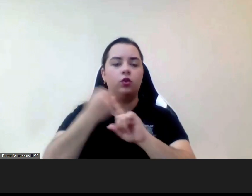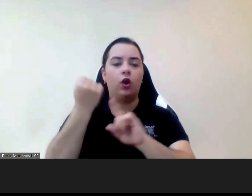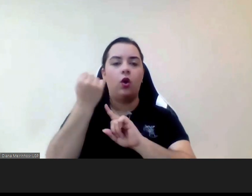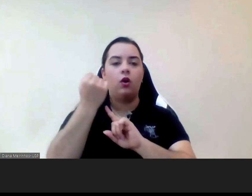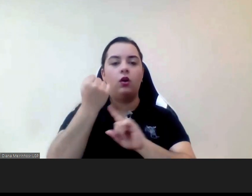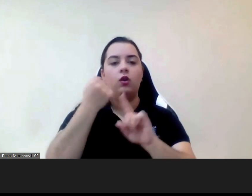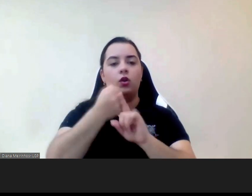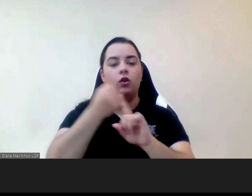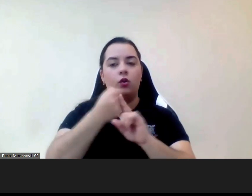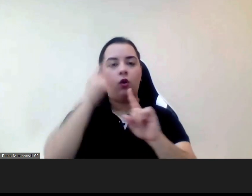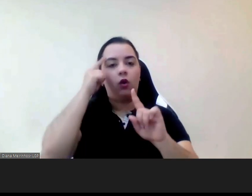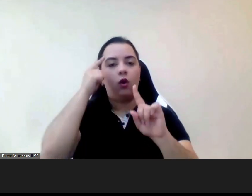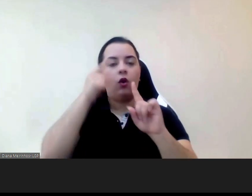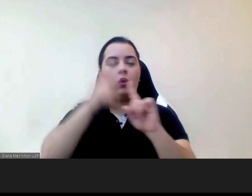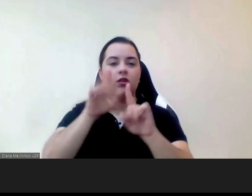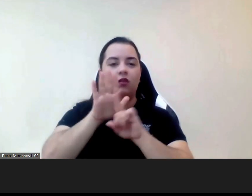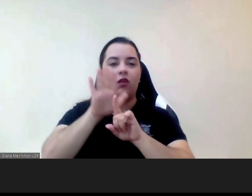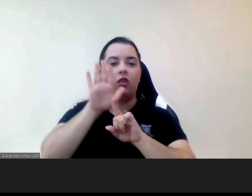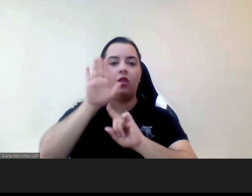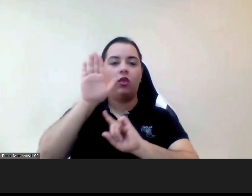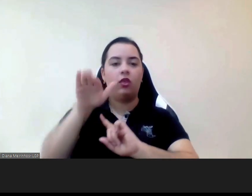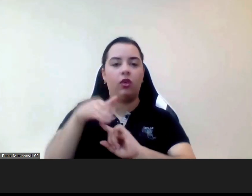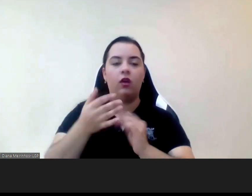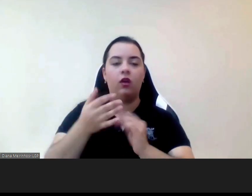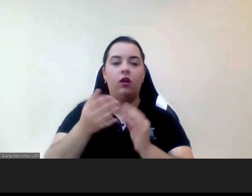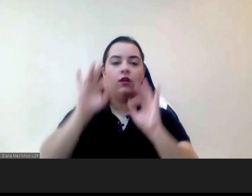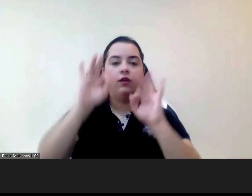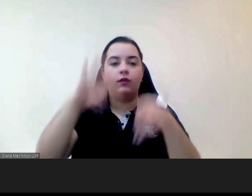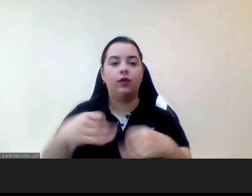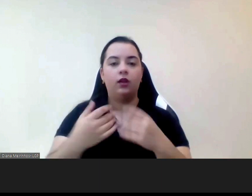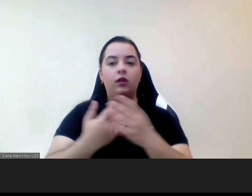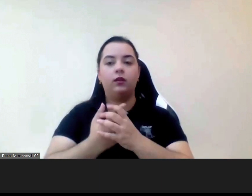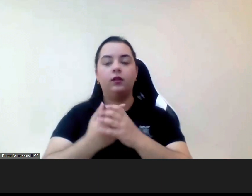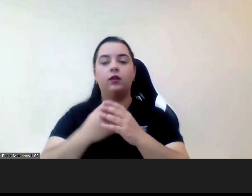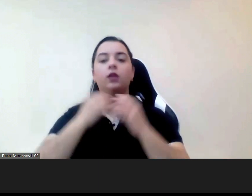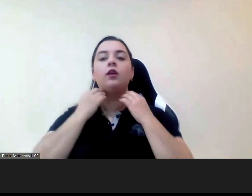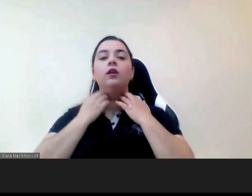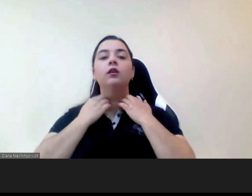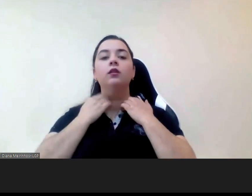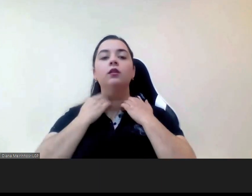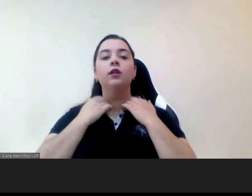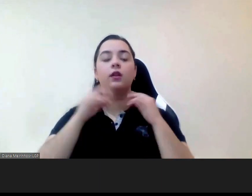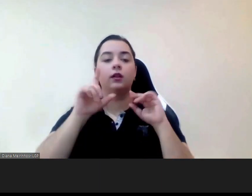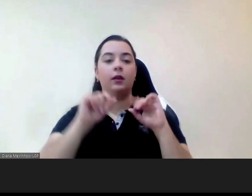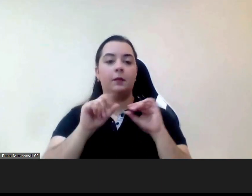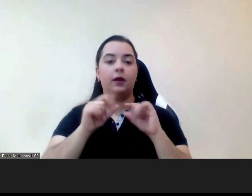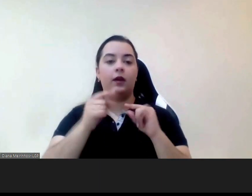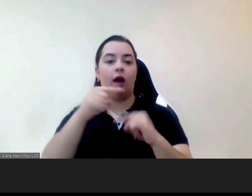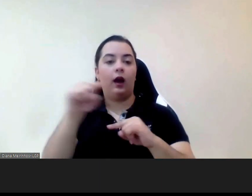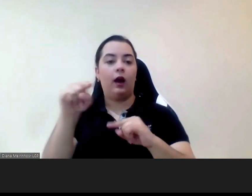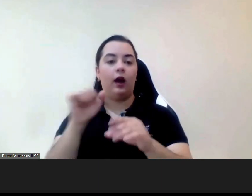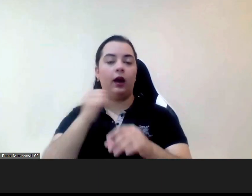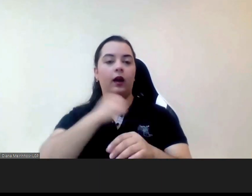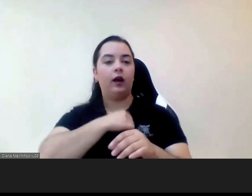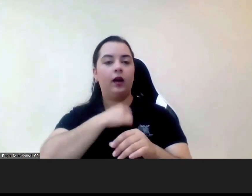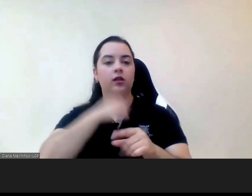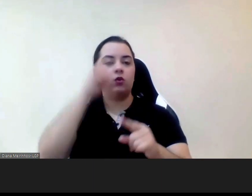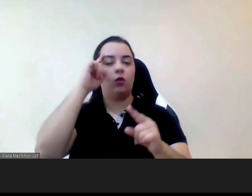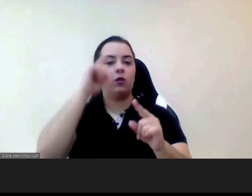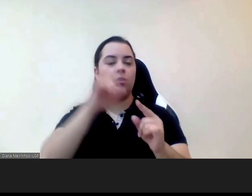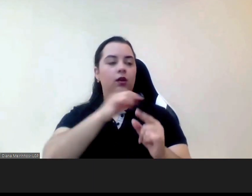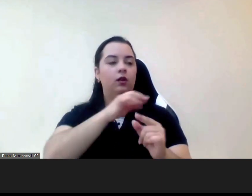suporte à autonomia que são respostas habitacionais de transição para uma vida mais independente para